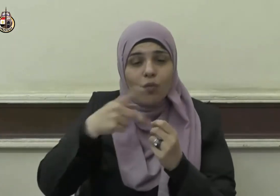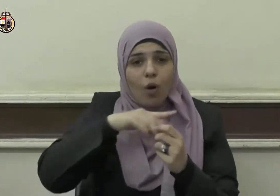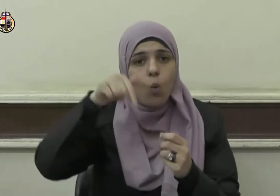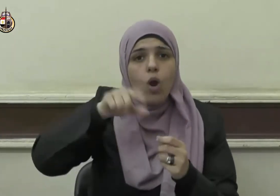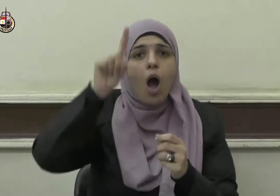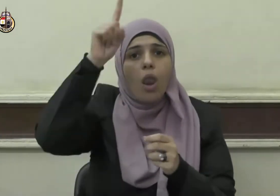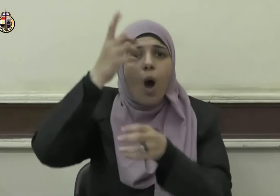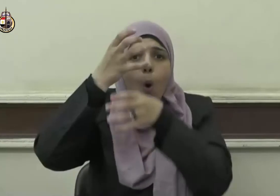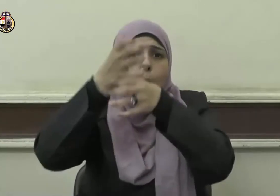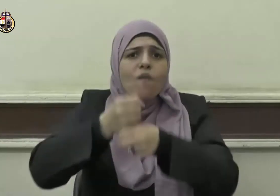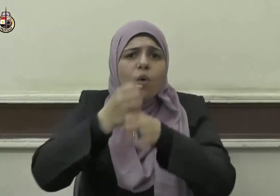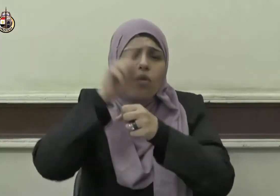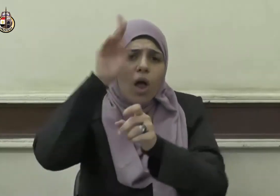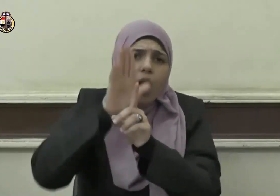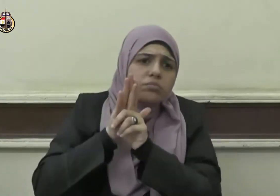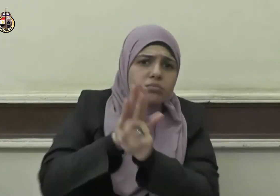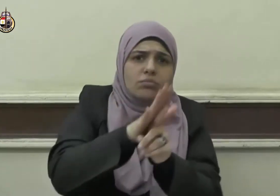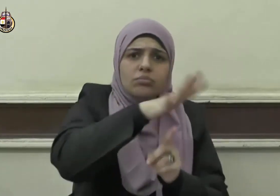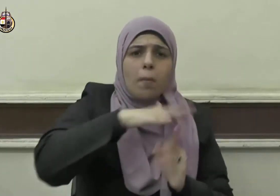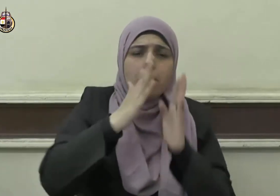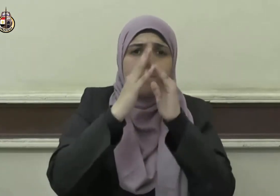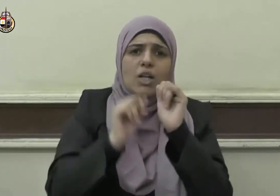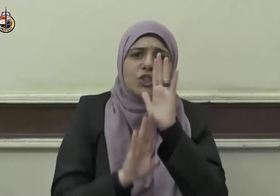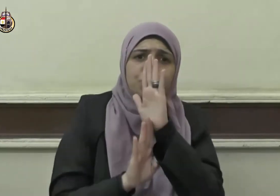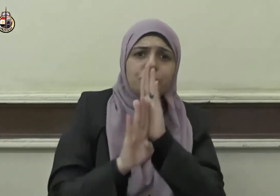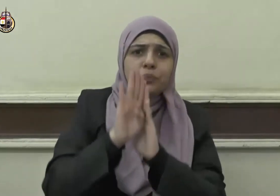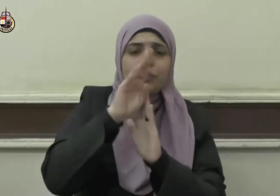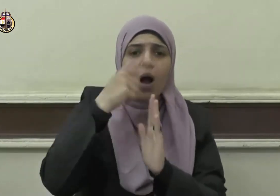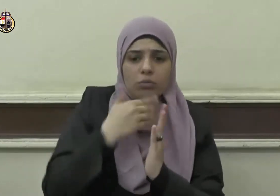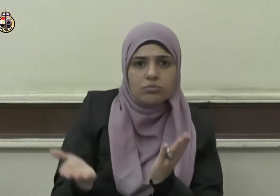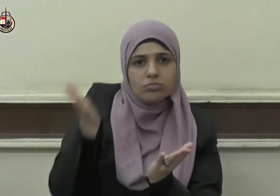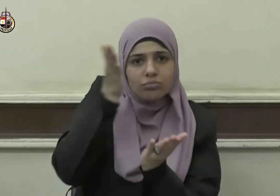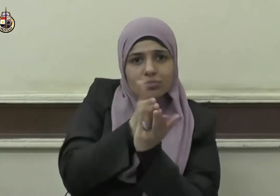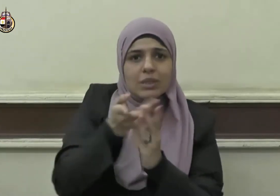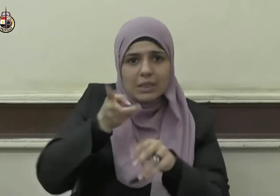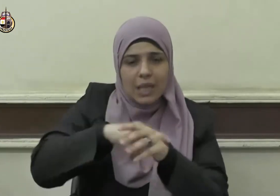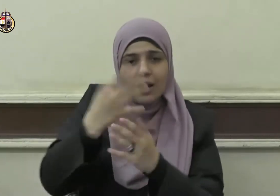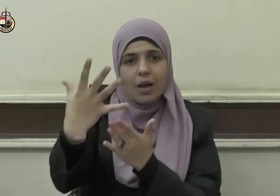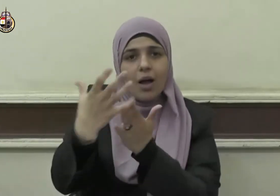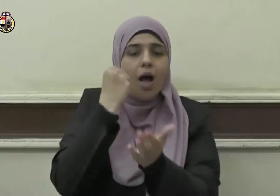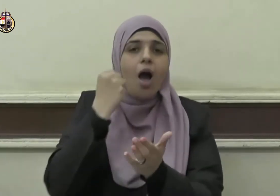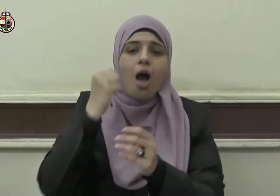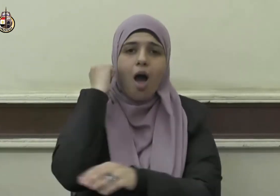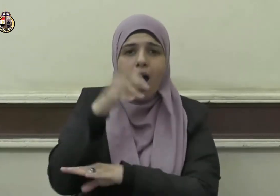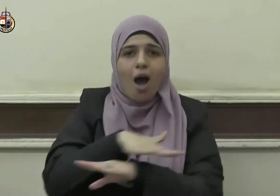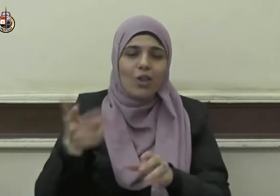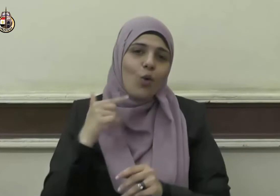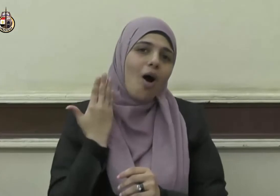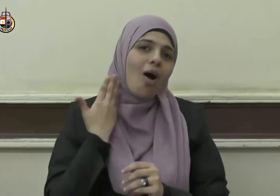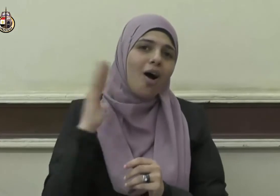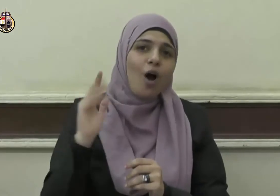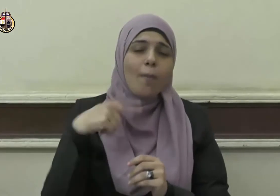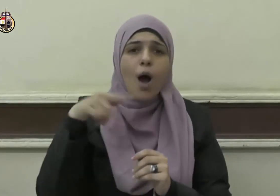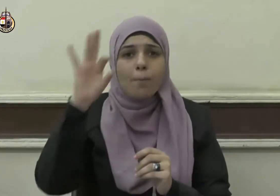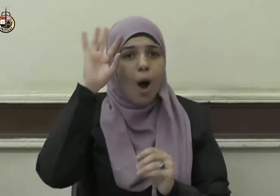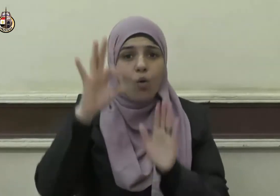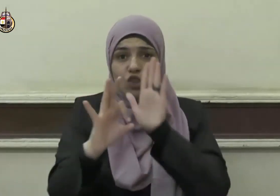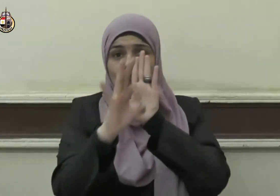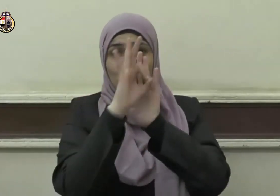الله مصر به أن استعادت أرضها وكرمتها وكان شعار الجندي